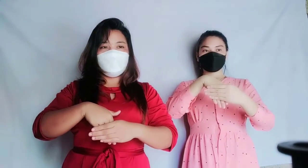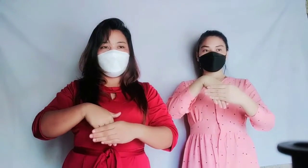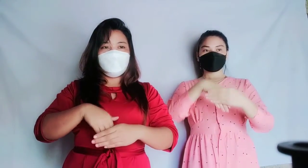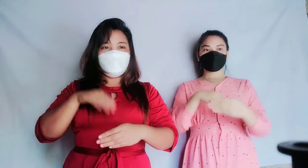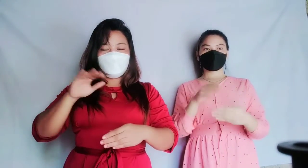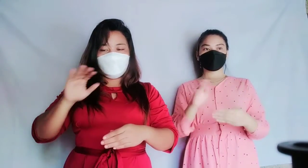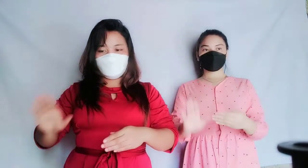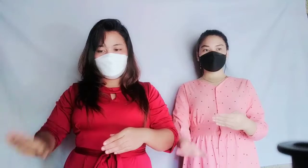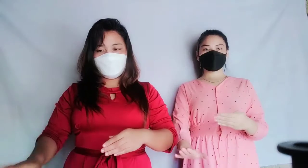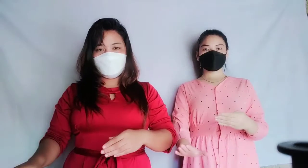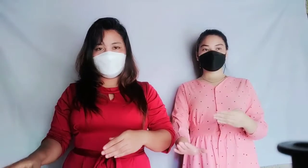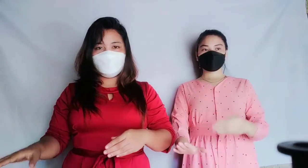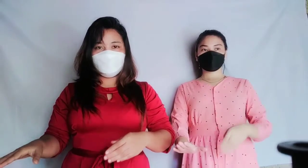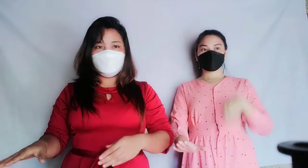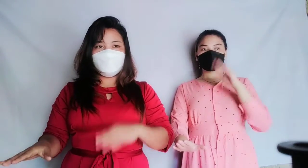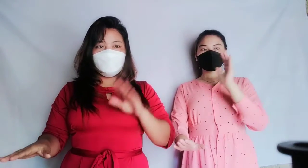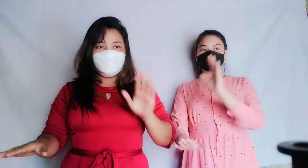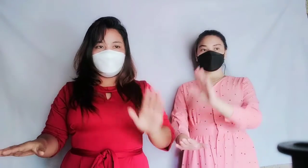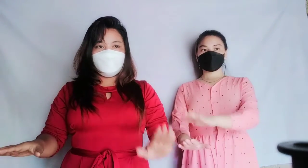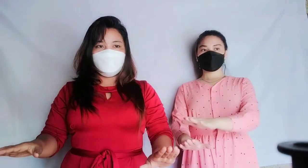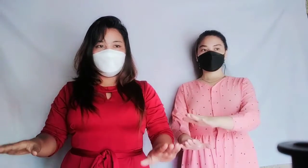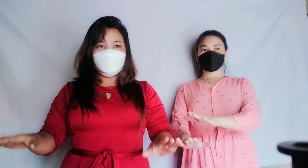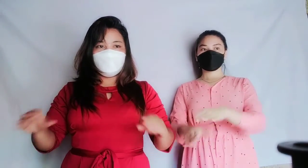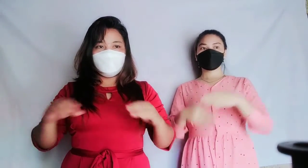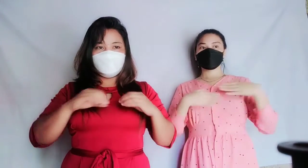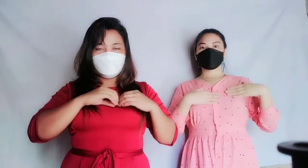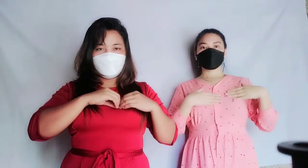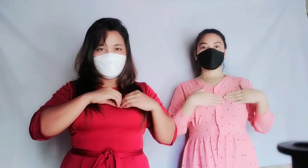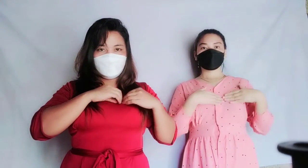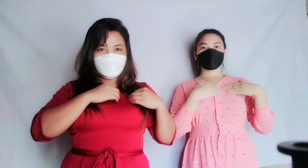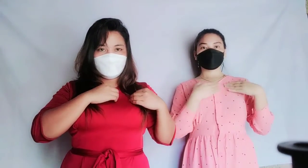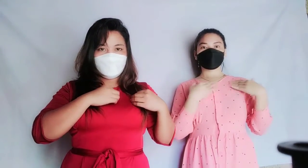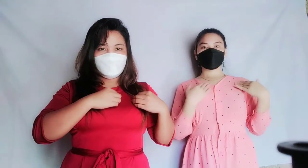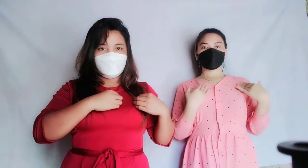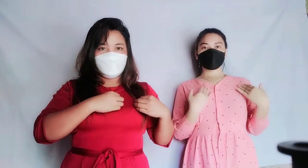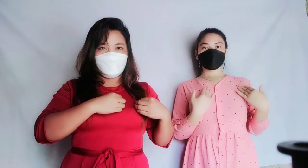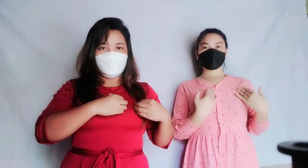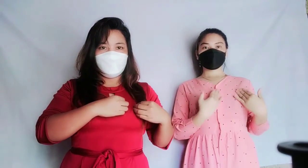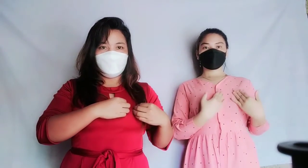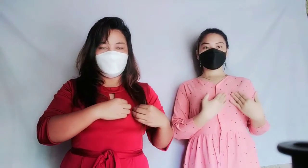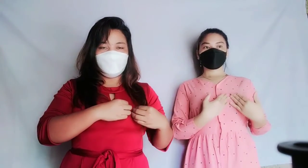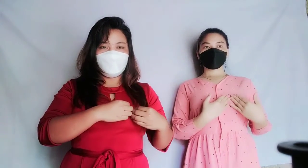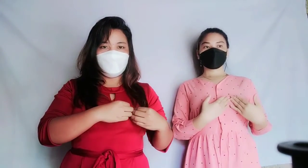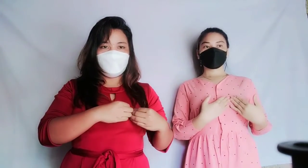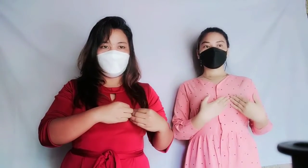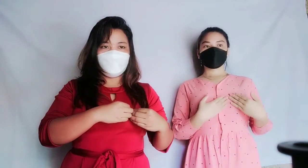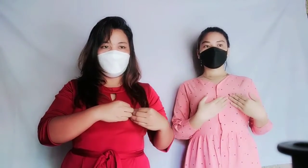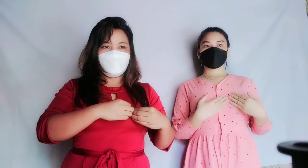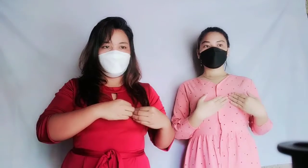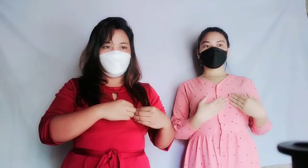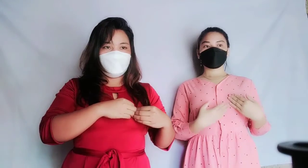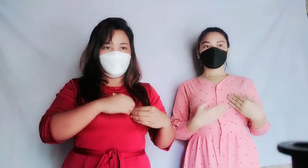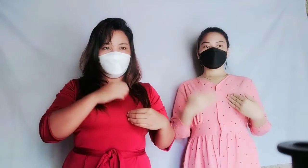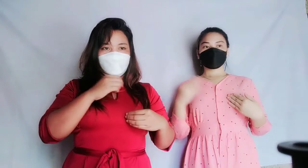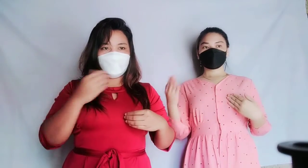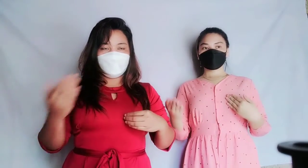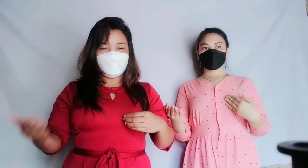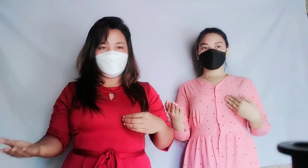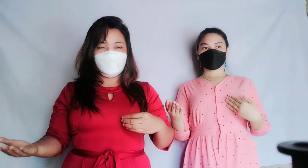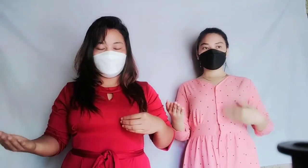Misyon Kalubog sa aming puso Aming sarili